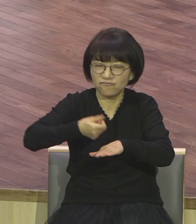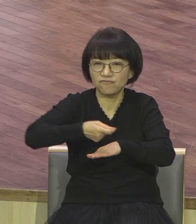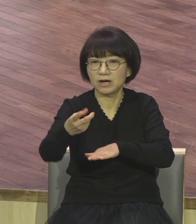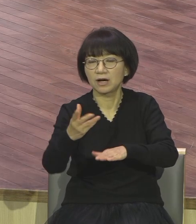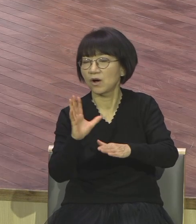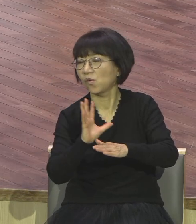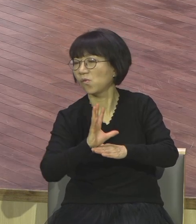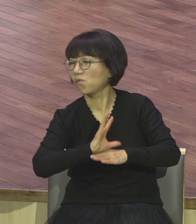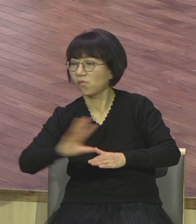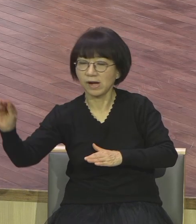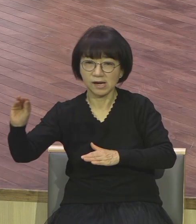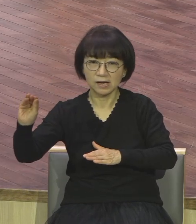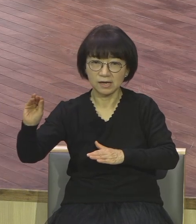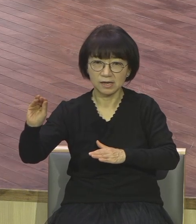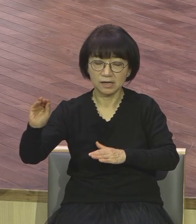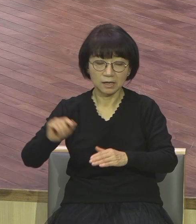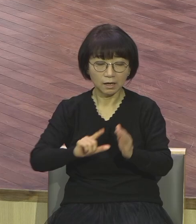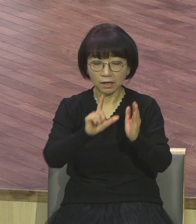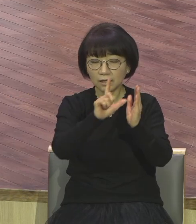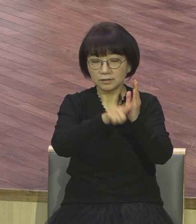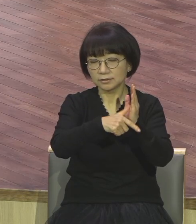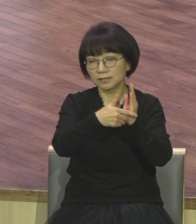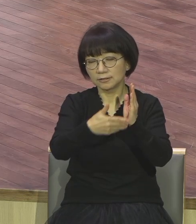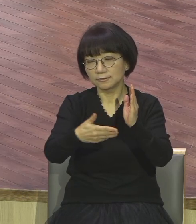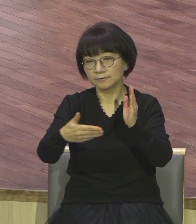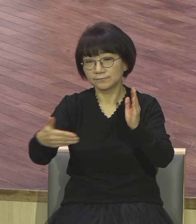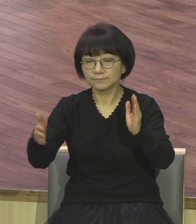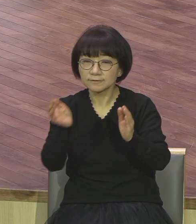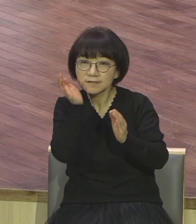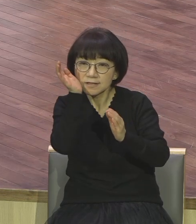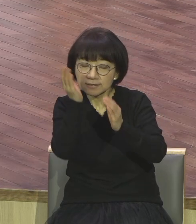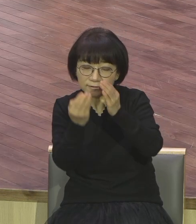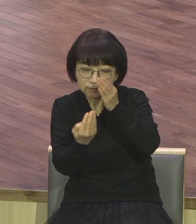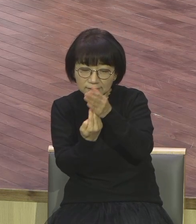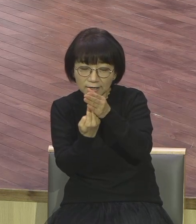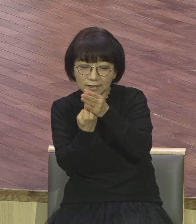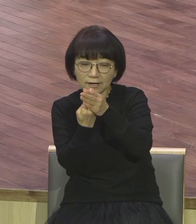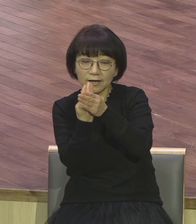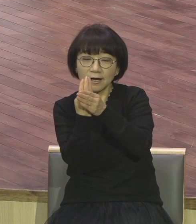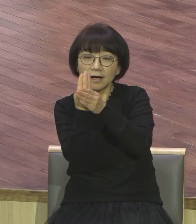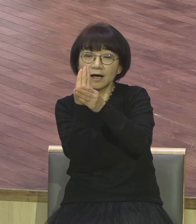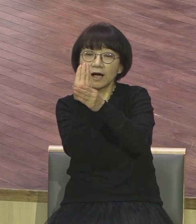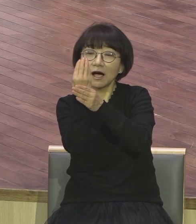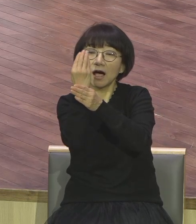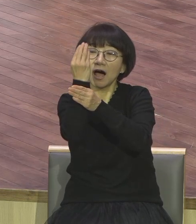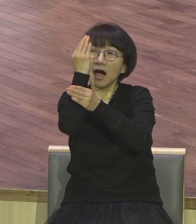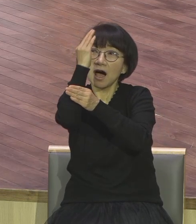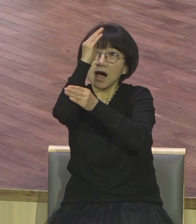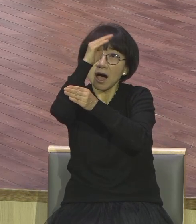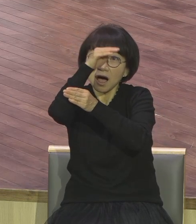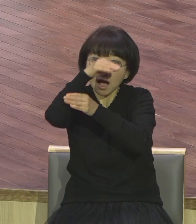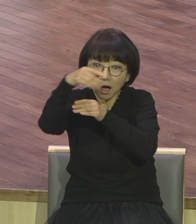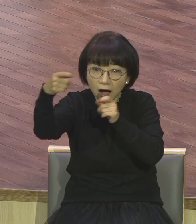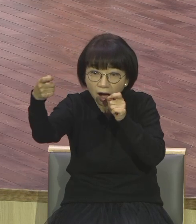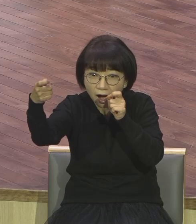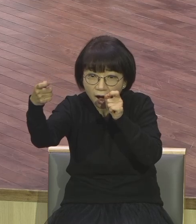도망가버렸다 시간이 흘렀습니다 이제 사기 납니다 열매를 맺을 때 다 돼가지고